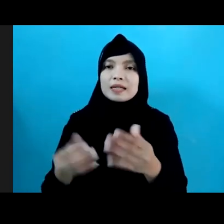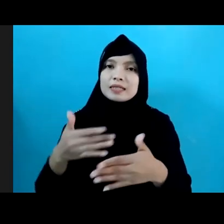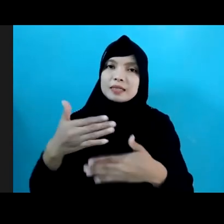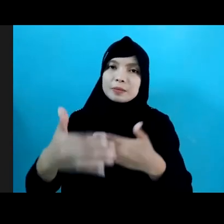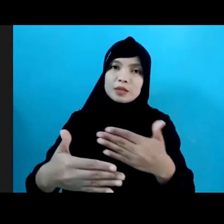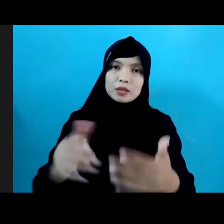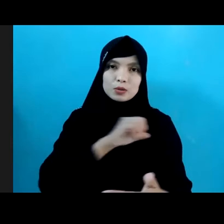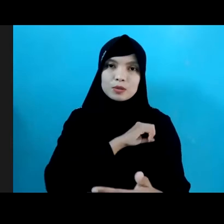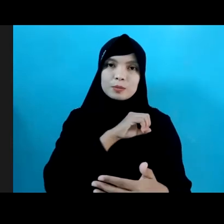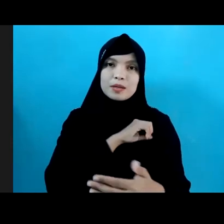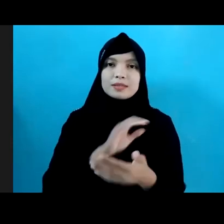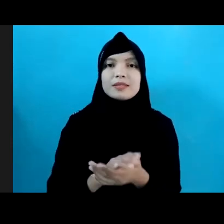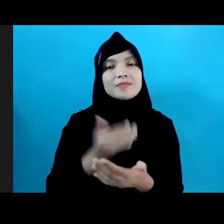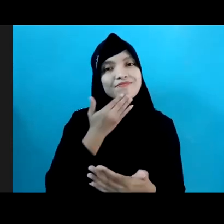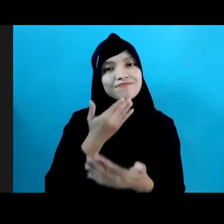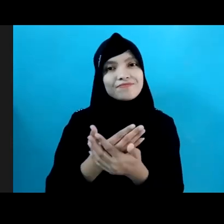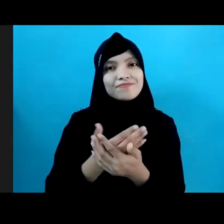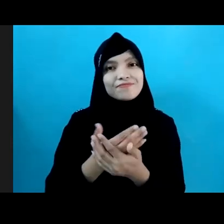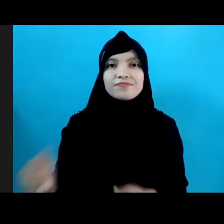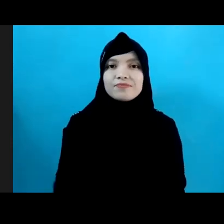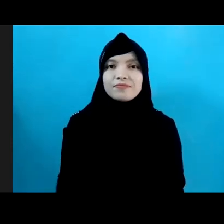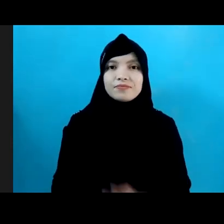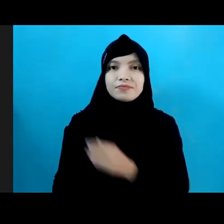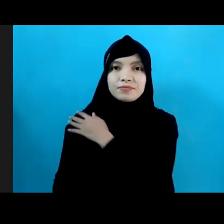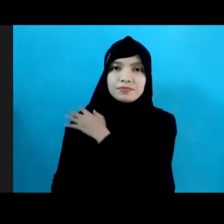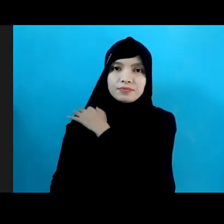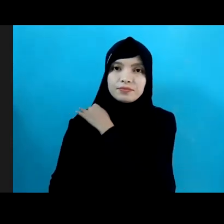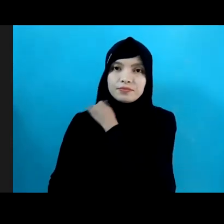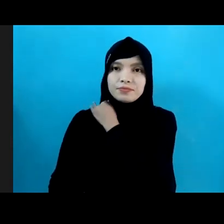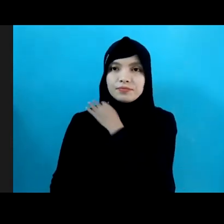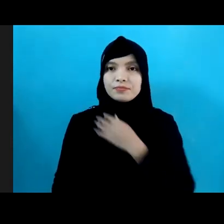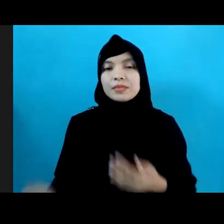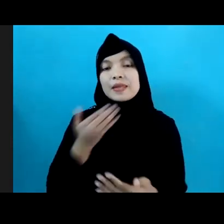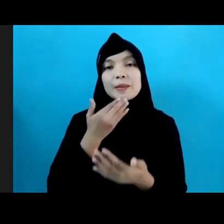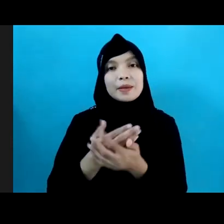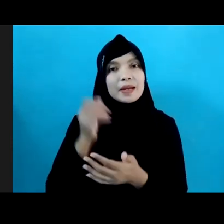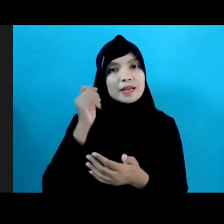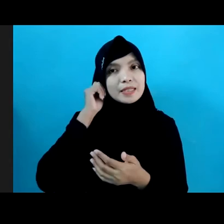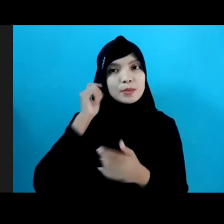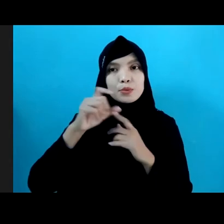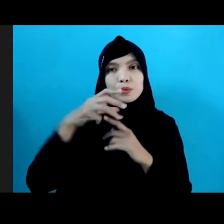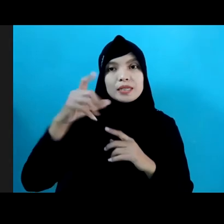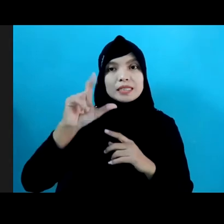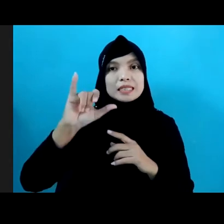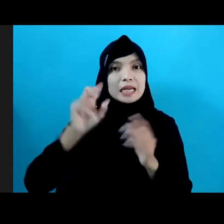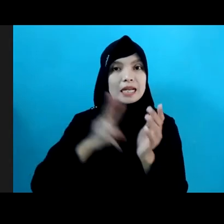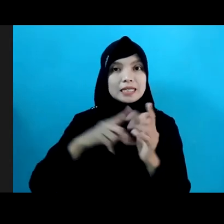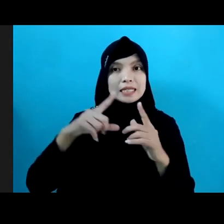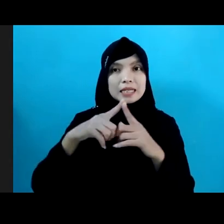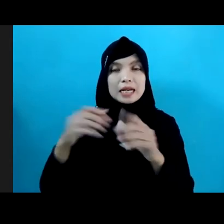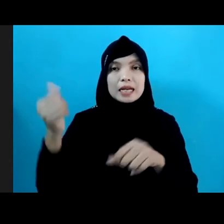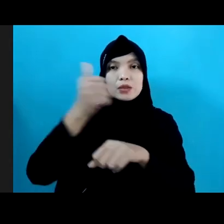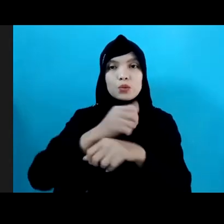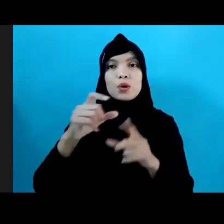terima kasih baik, terima kasih Ibu Selina Pata Sumbung Ketua Dewan Pengurus